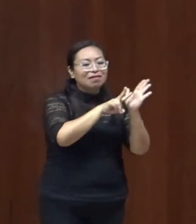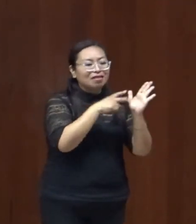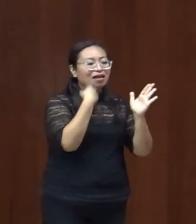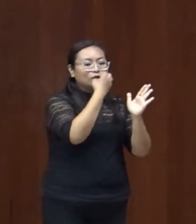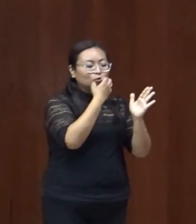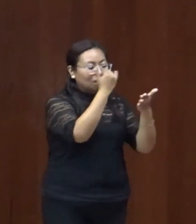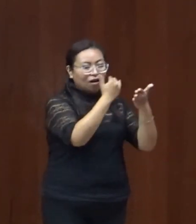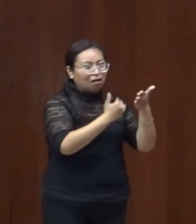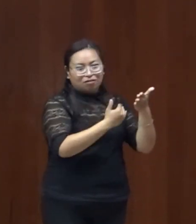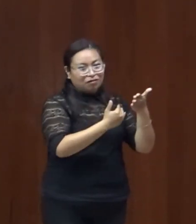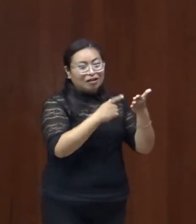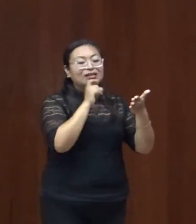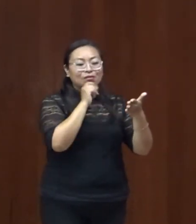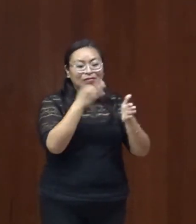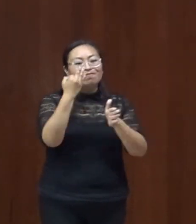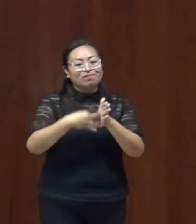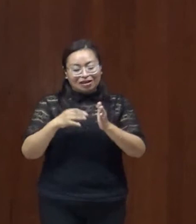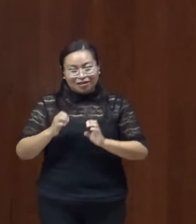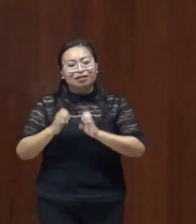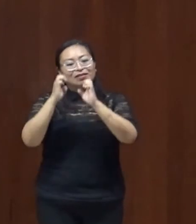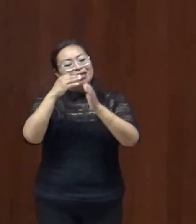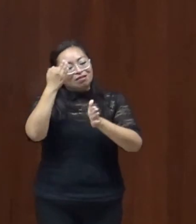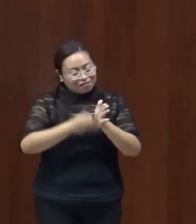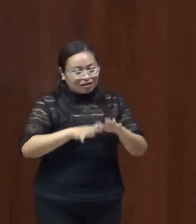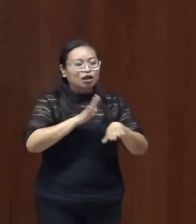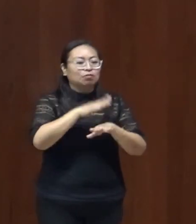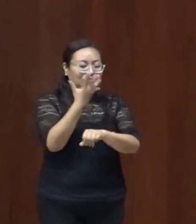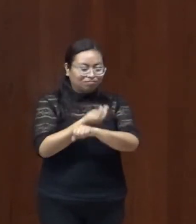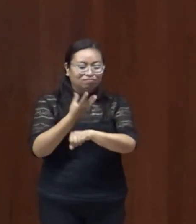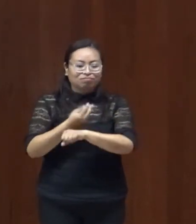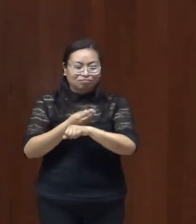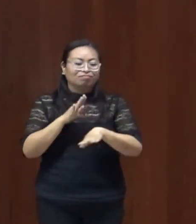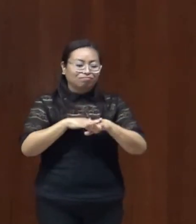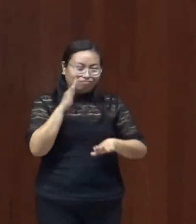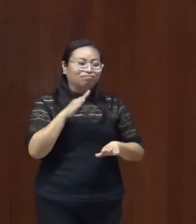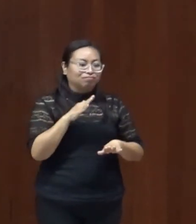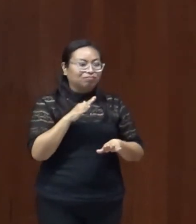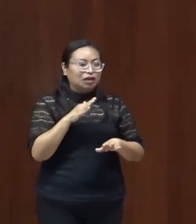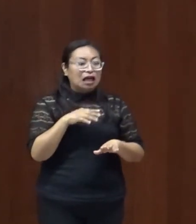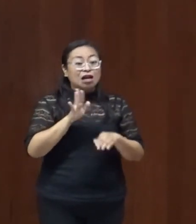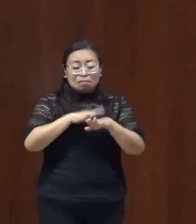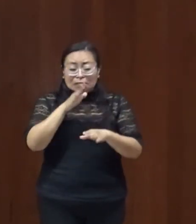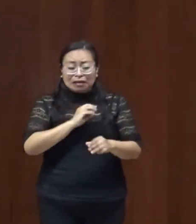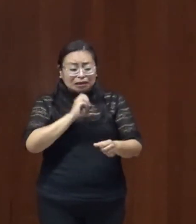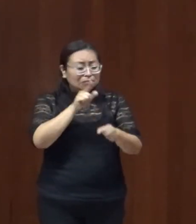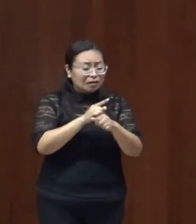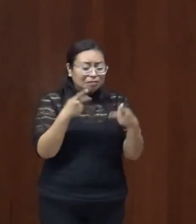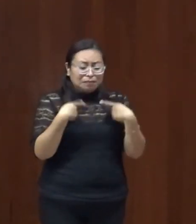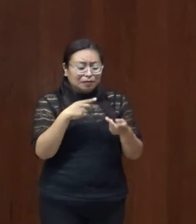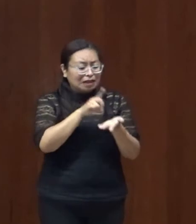y vemos que todavía hace falta mucho de este trabajo especialmente hoy las personas con